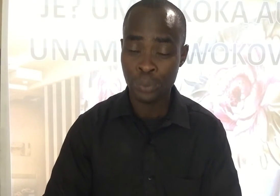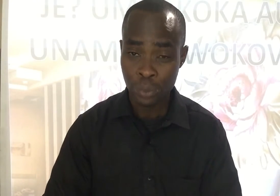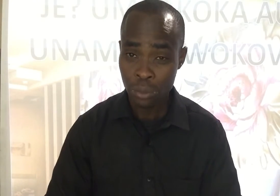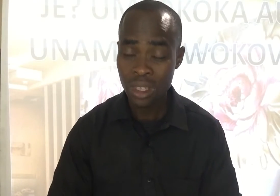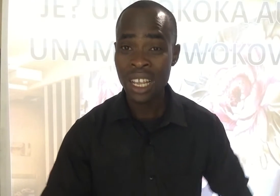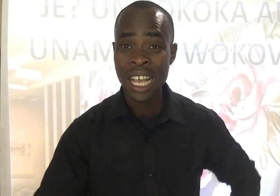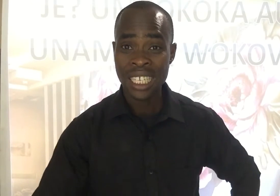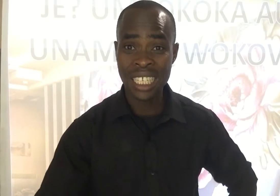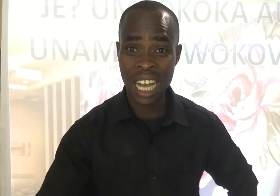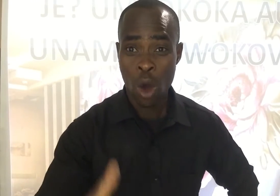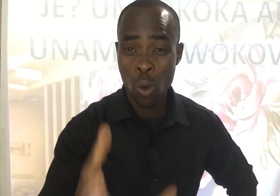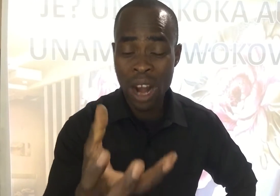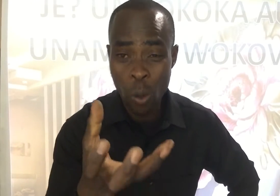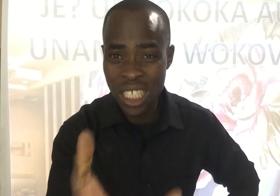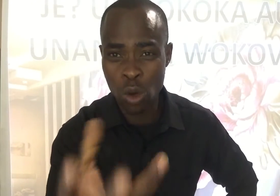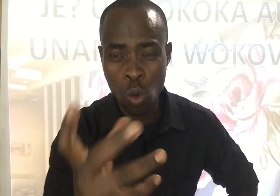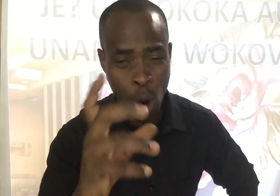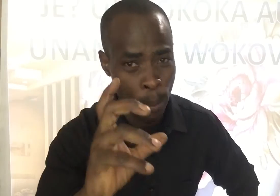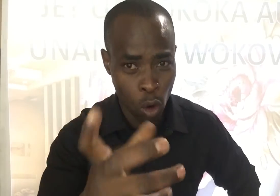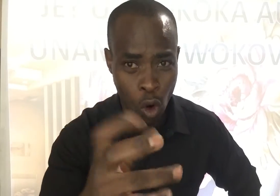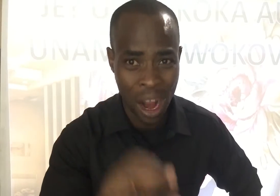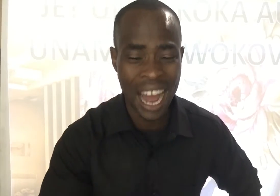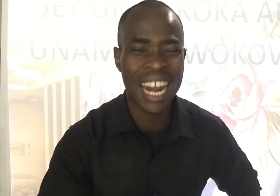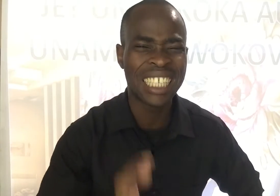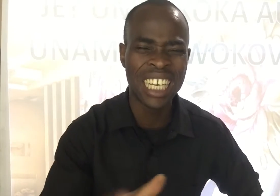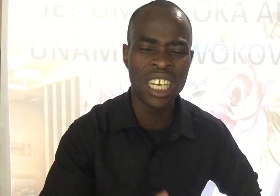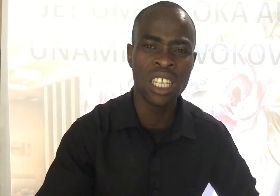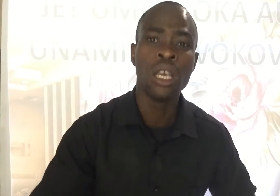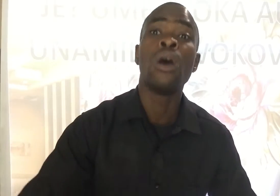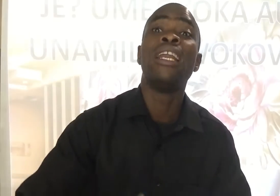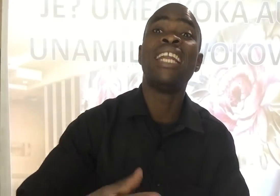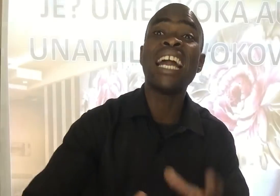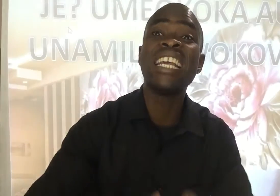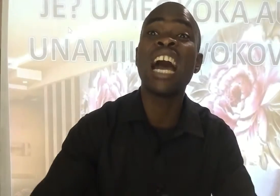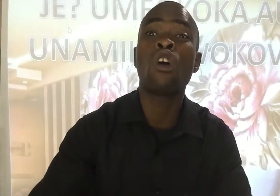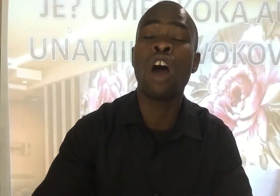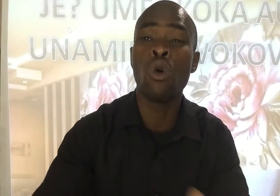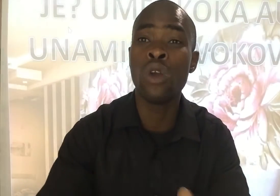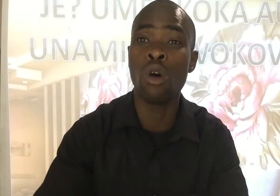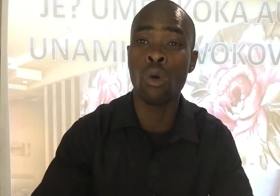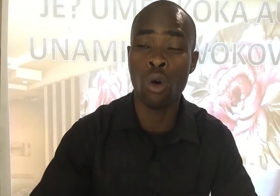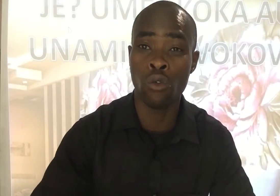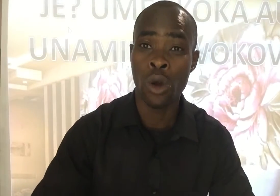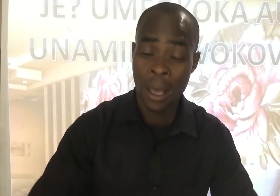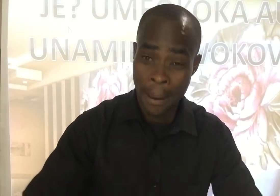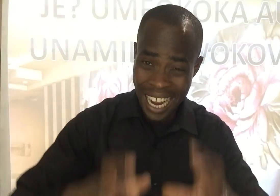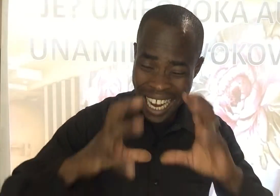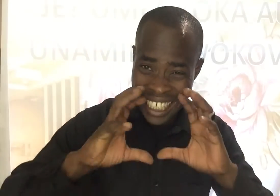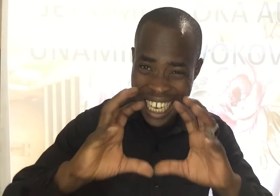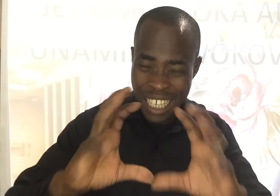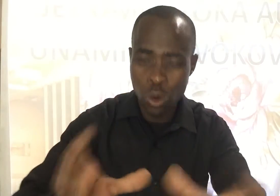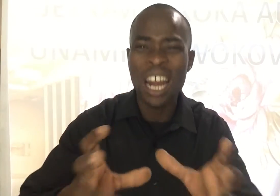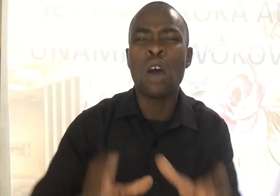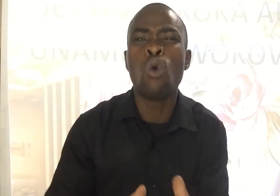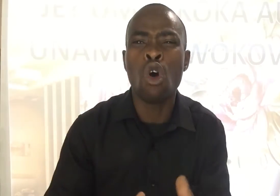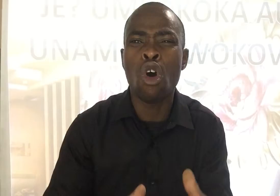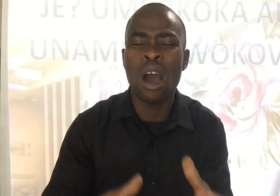Sasa unaweza kuwa umeokoka Lakini ndani yako haukuna wakofu Katika swala la kuokoka